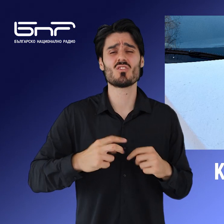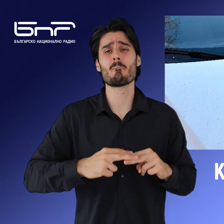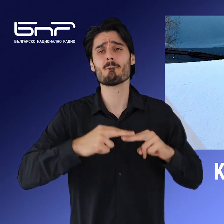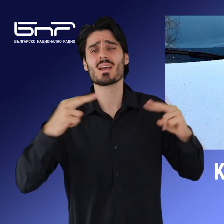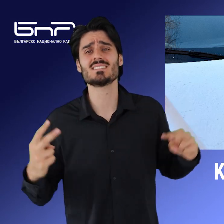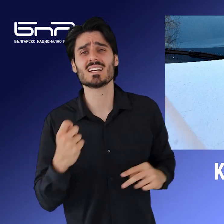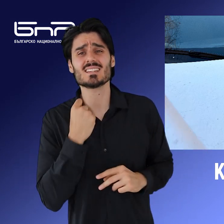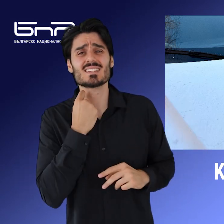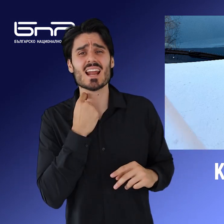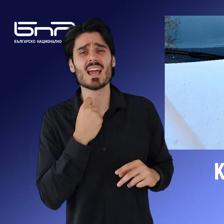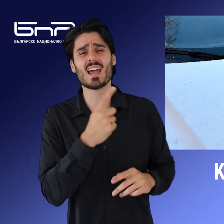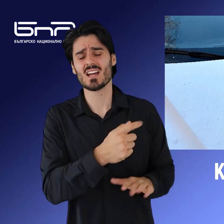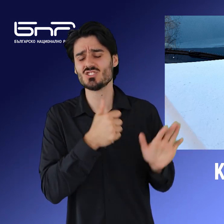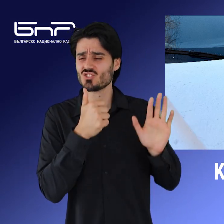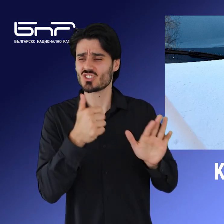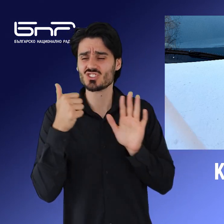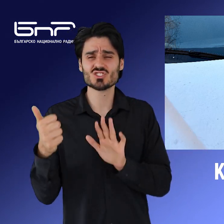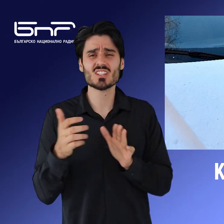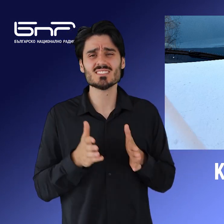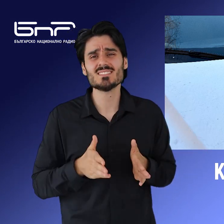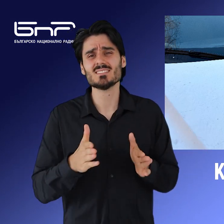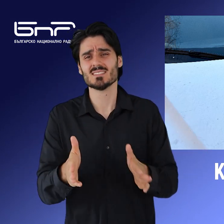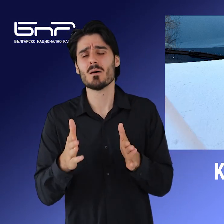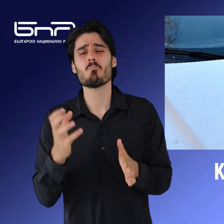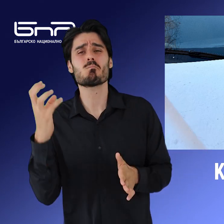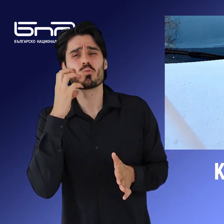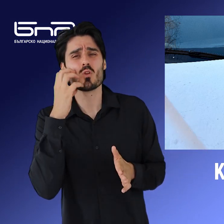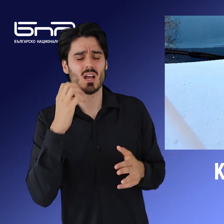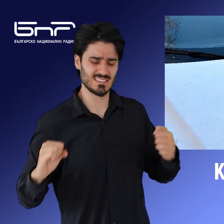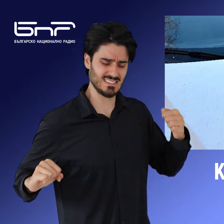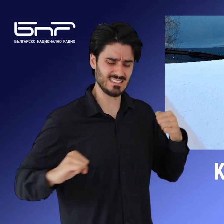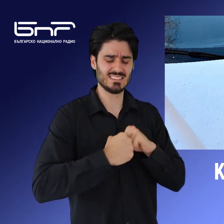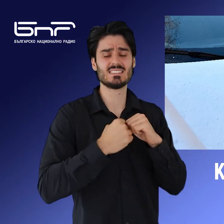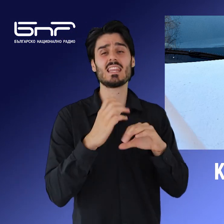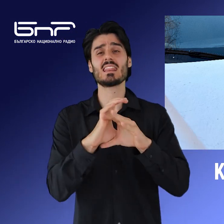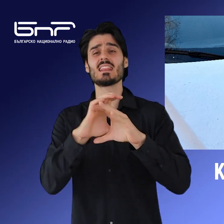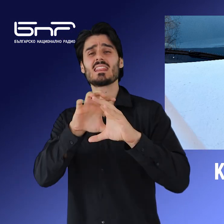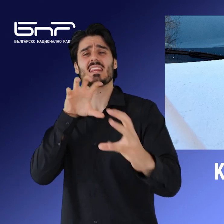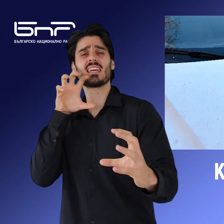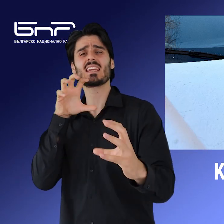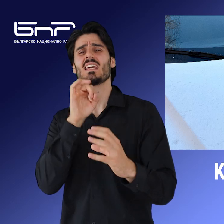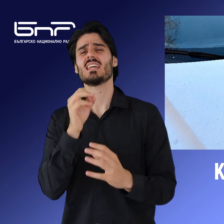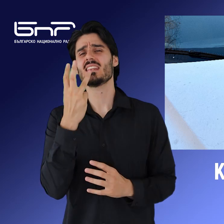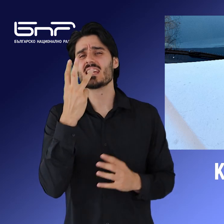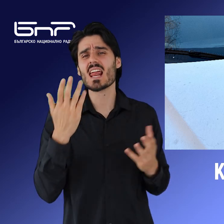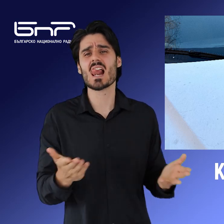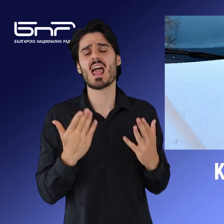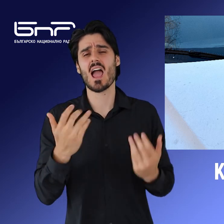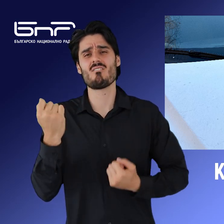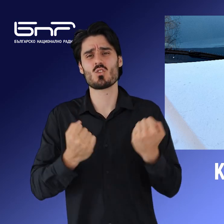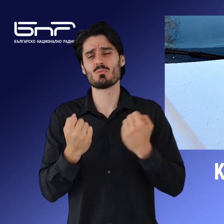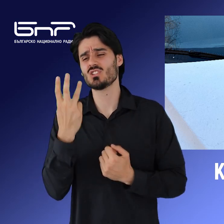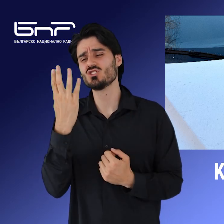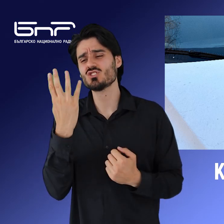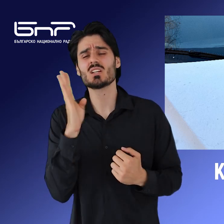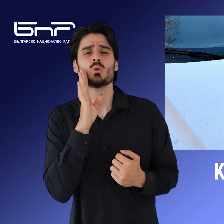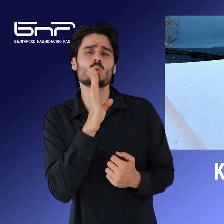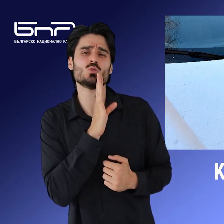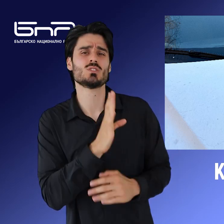района на 66-я километр в платното за Бургас. Сблъскали са сетир и три леки автомобила, четирима души са пострадали, каза говорителят